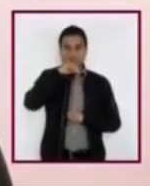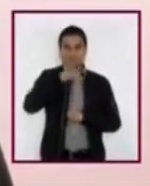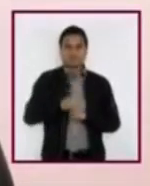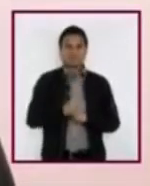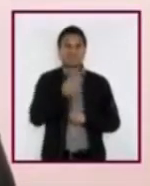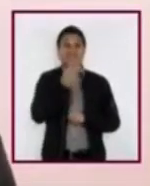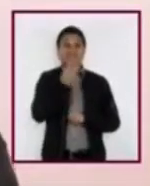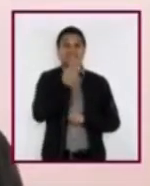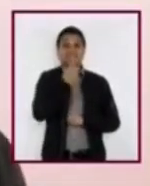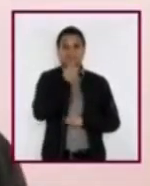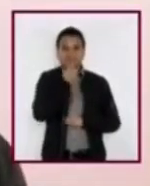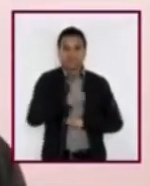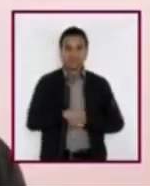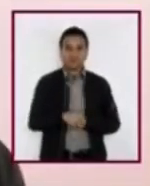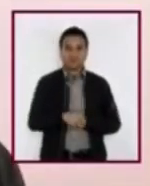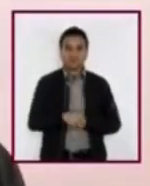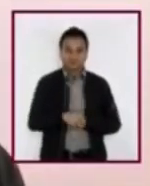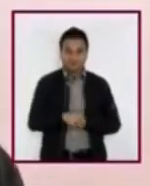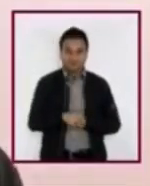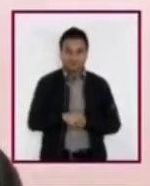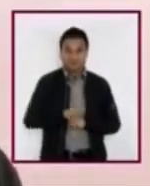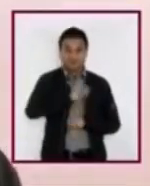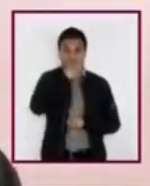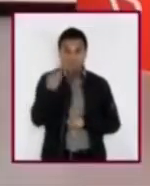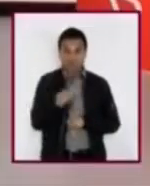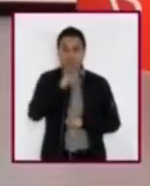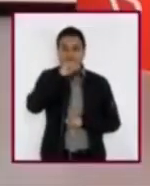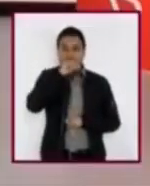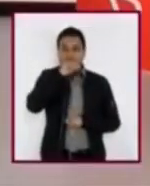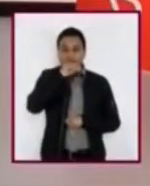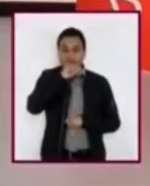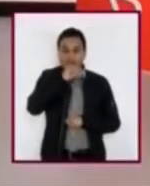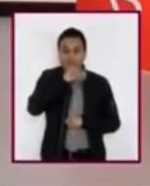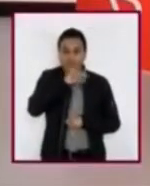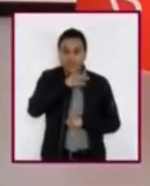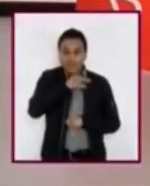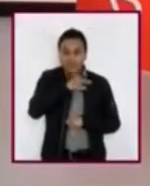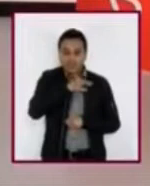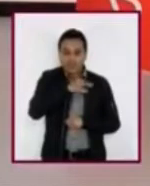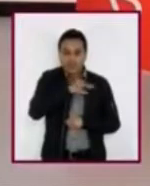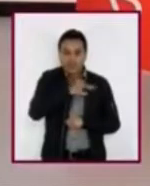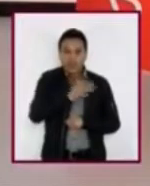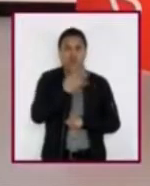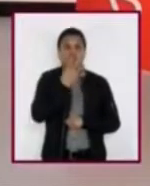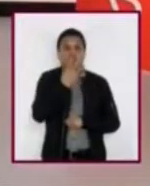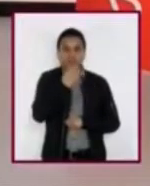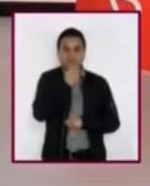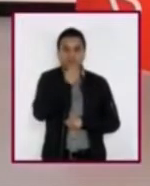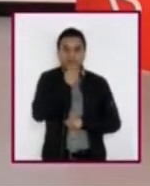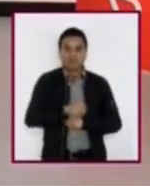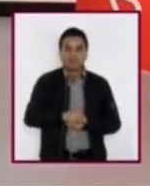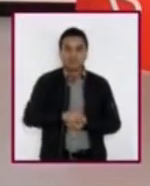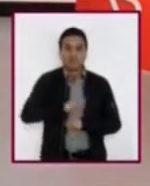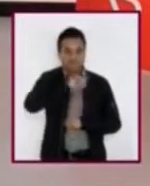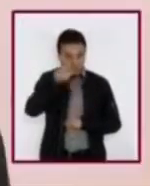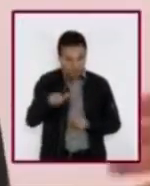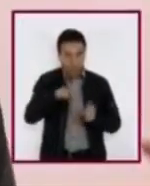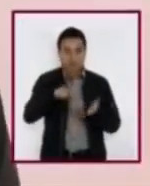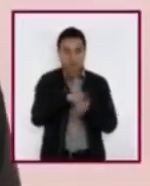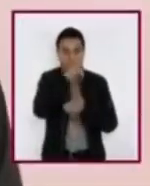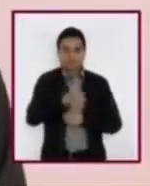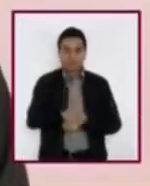Y exhalen por la boca en cuatro segundos. Hasta quedarse sin nada de aire. Y de nuevo, repiten la secuencia.